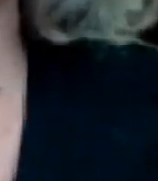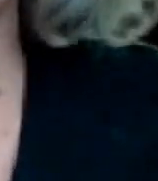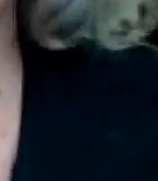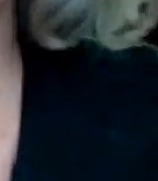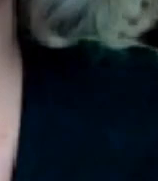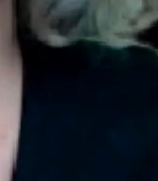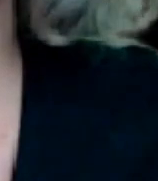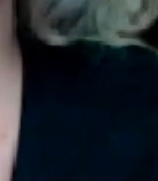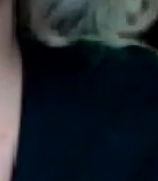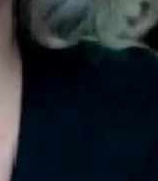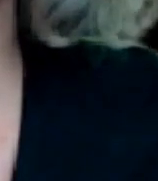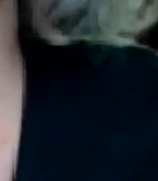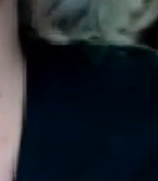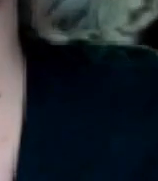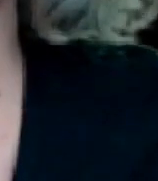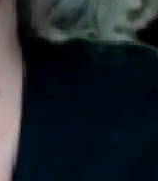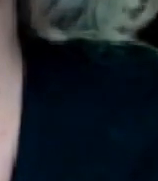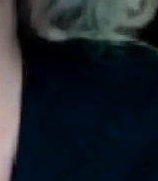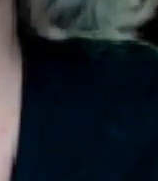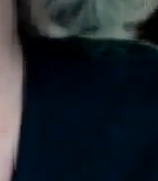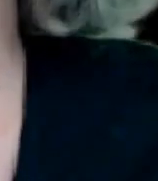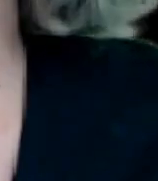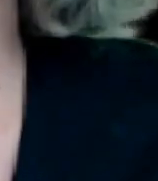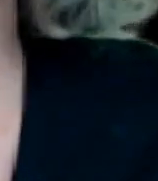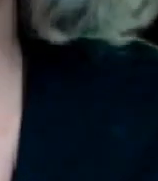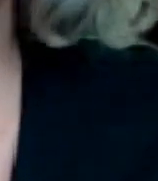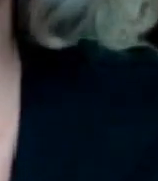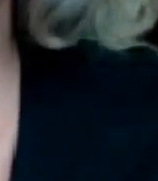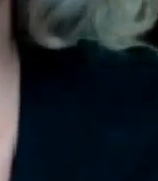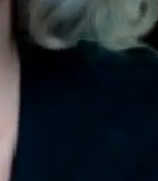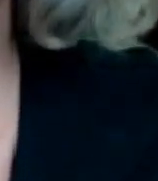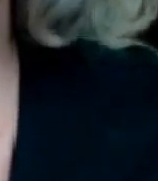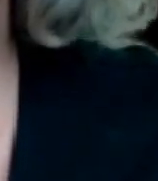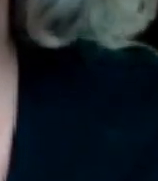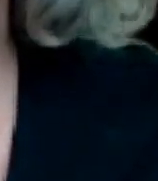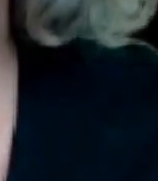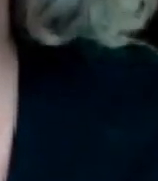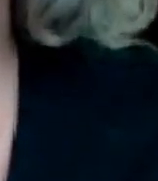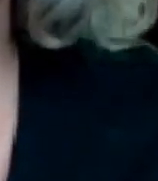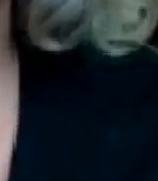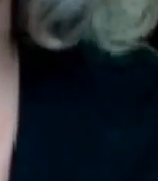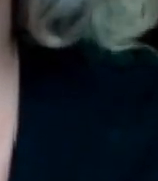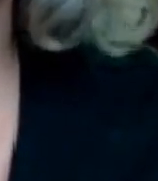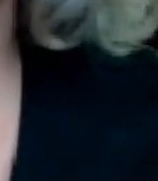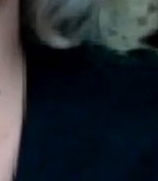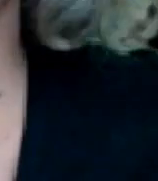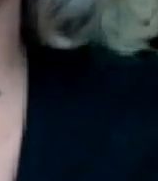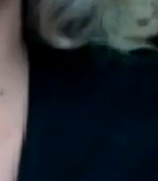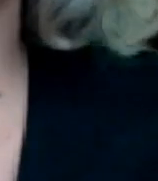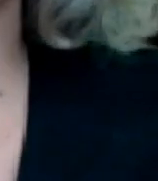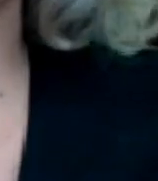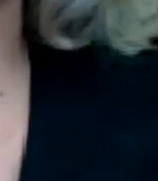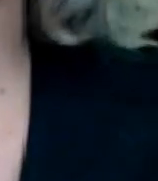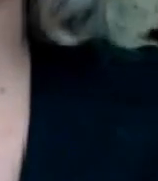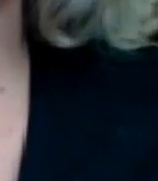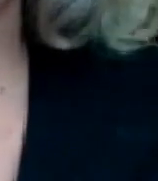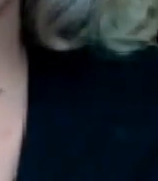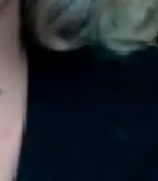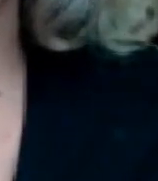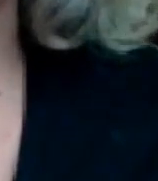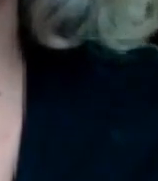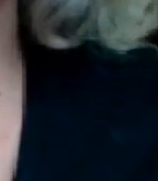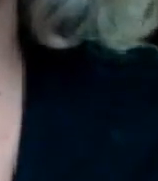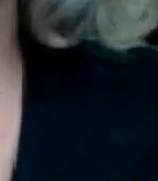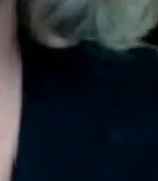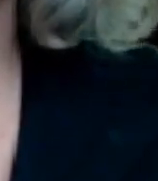la mano, él se acercó hasta la orilla de la plataforma y me dio la mano, yo no le di la mano Entonces ahí si no